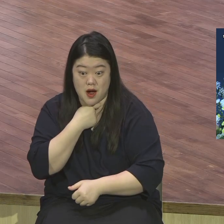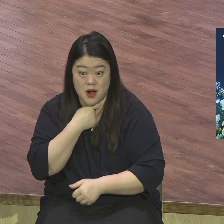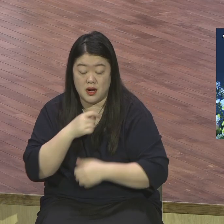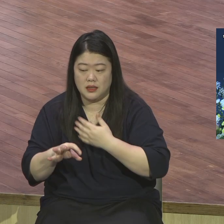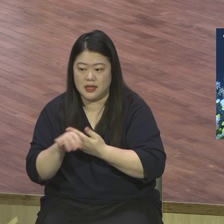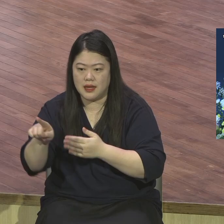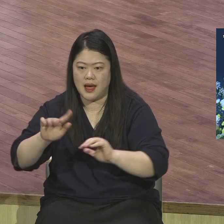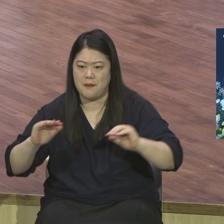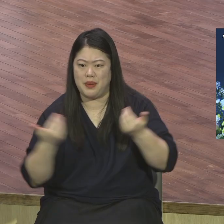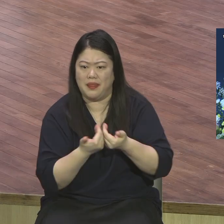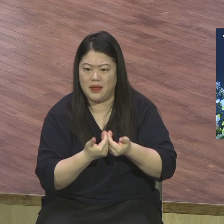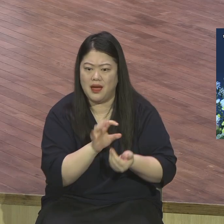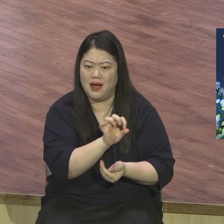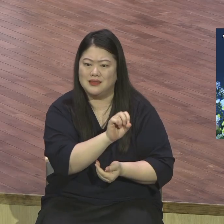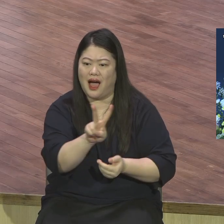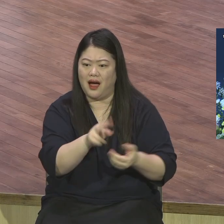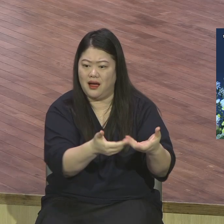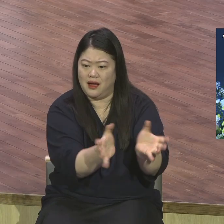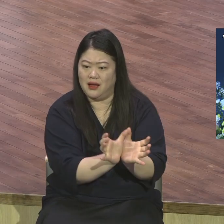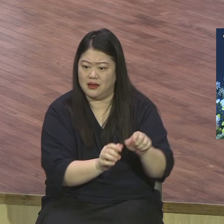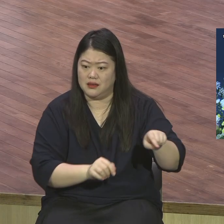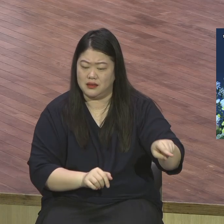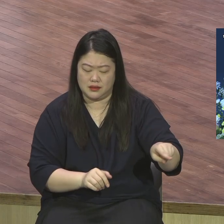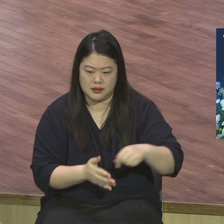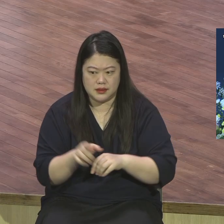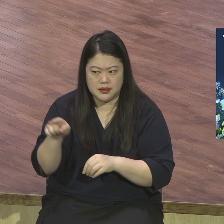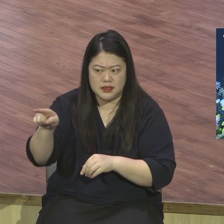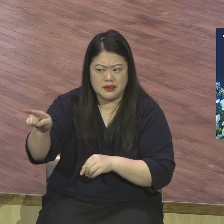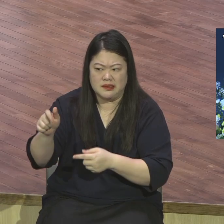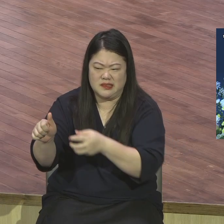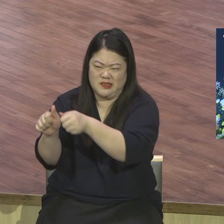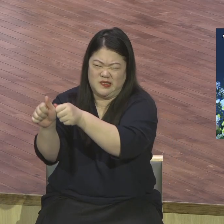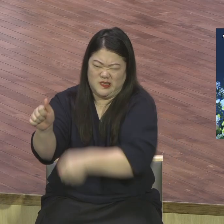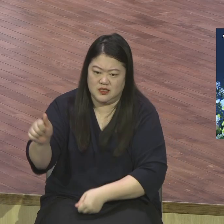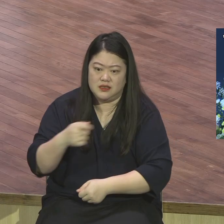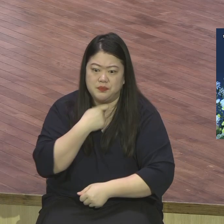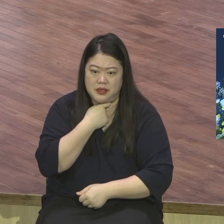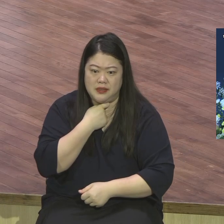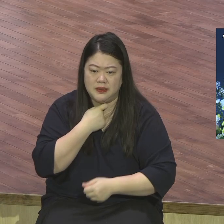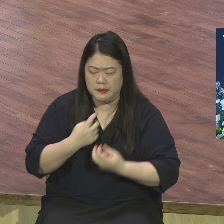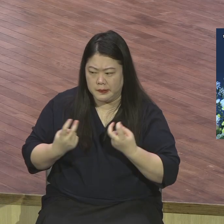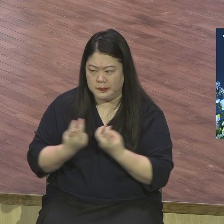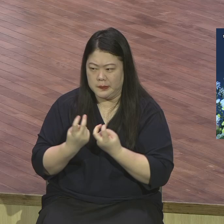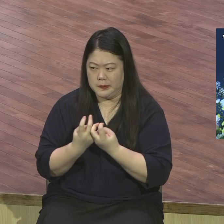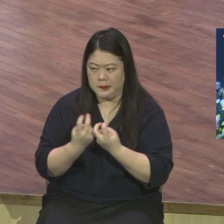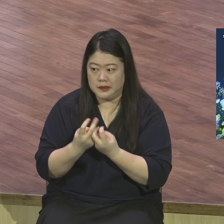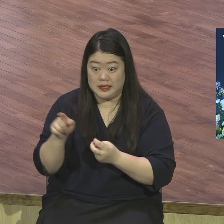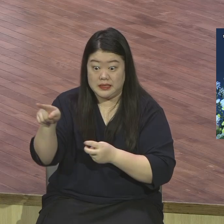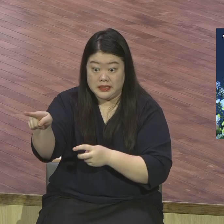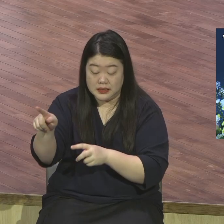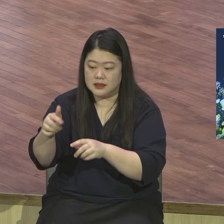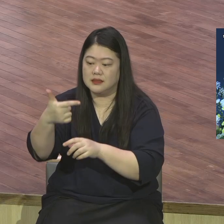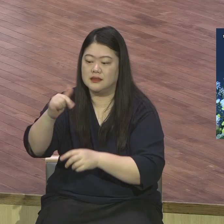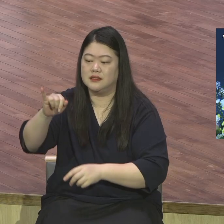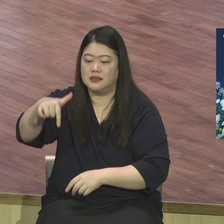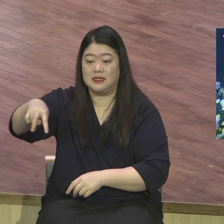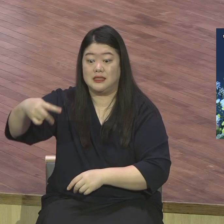위해서 민주당 본부가 있는 워터게이트 빌딩에 도청하려고